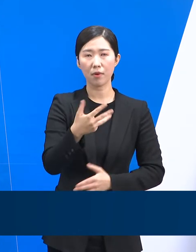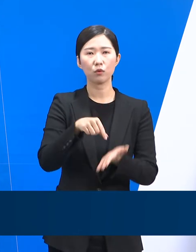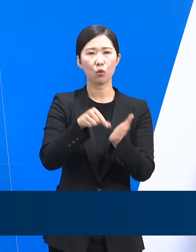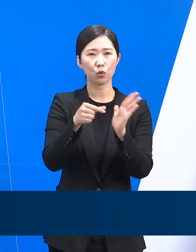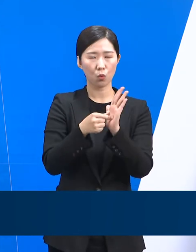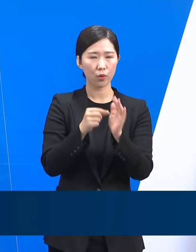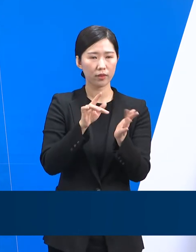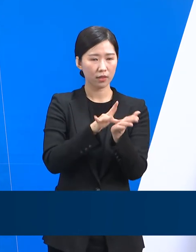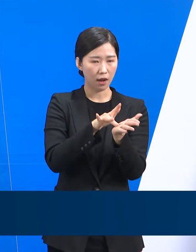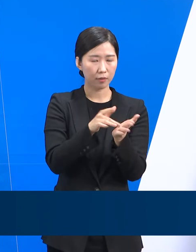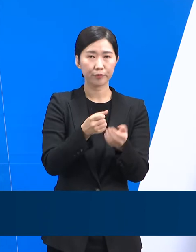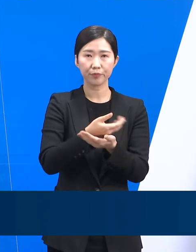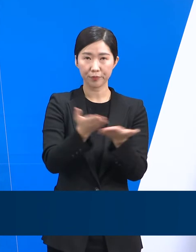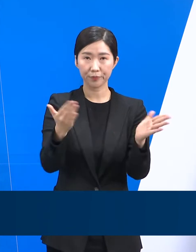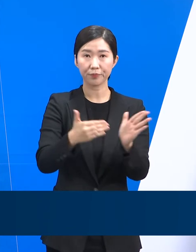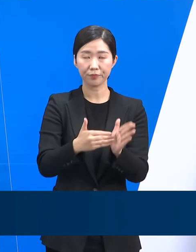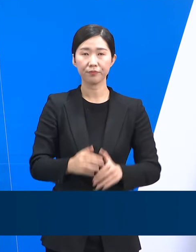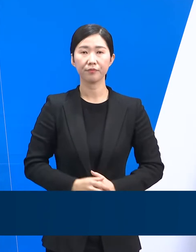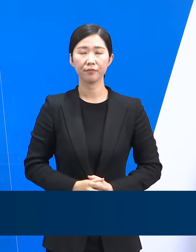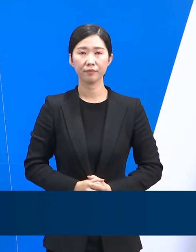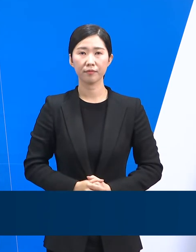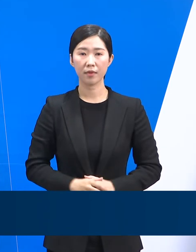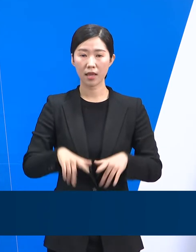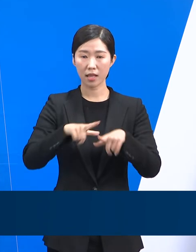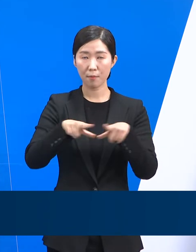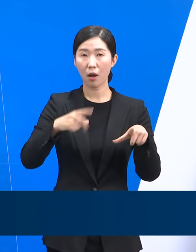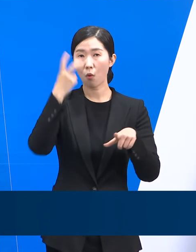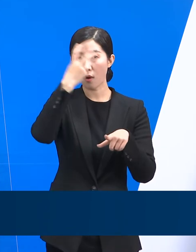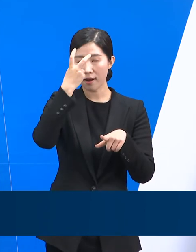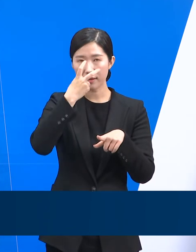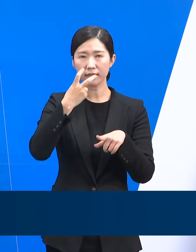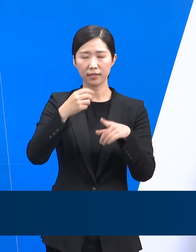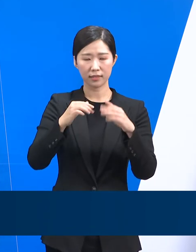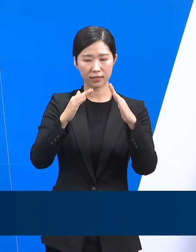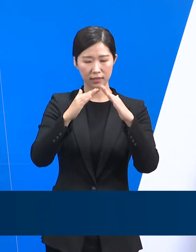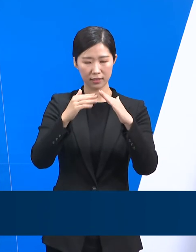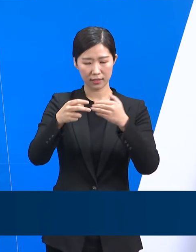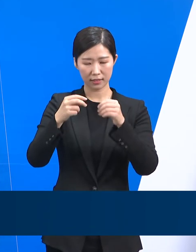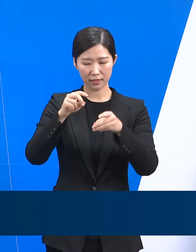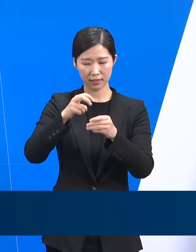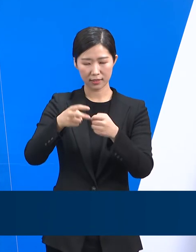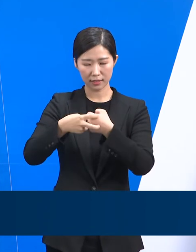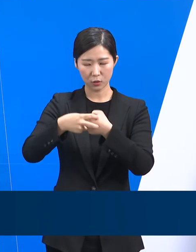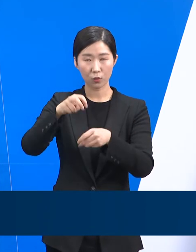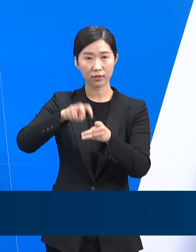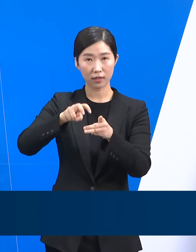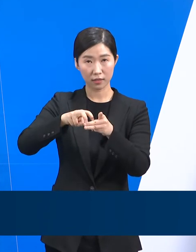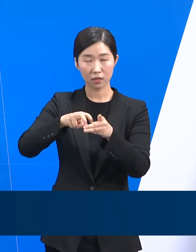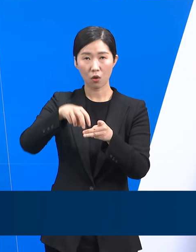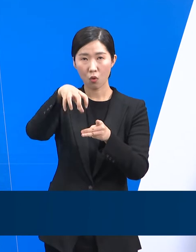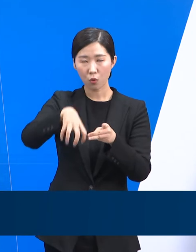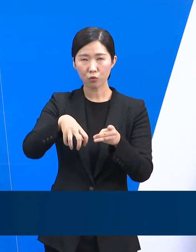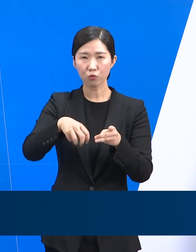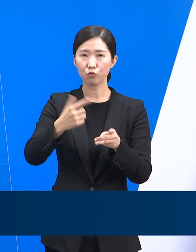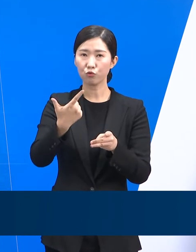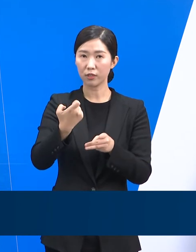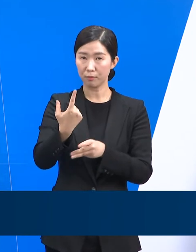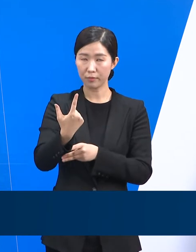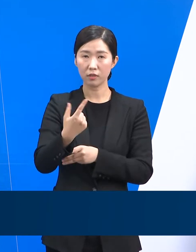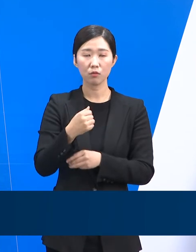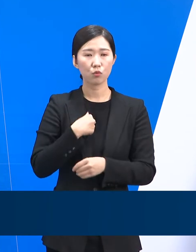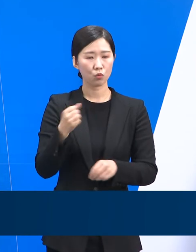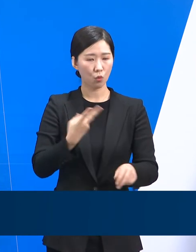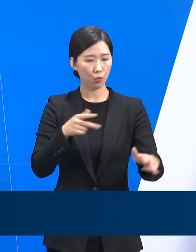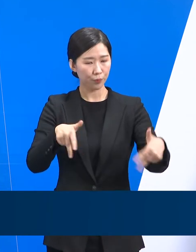이들 기준 일반관리군 재택치료 의료상담센터는 69개소이며 비대면 진료가 가능한